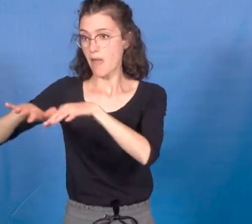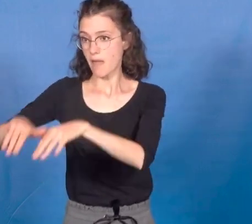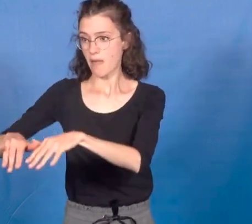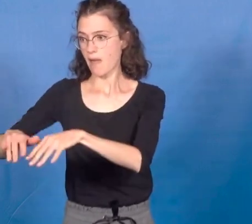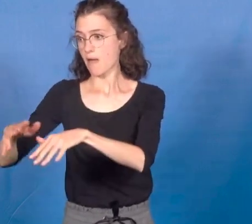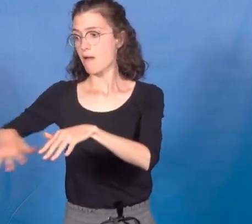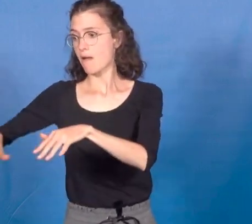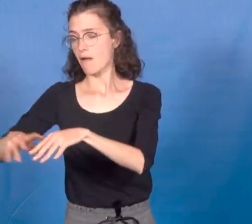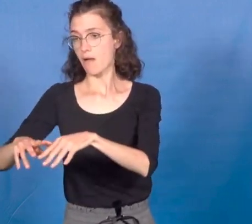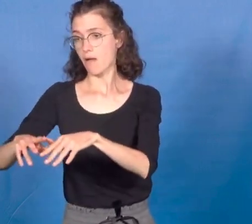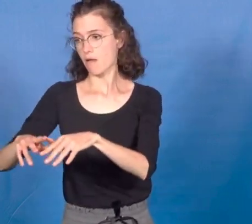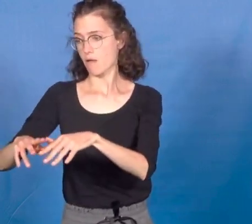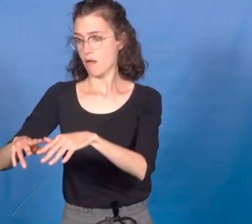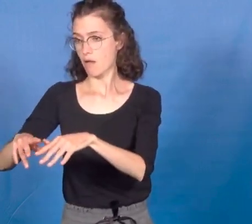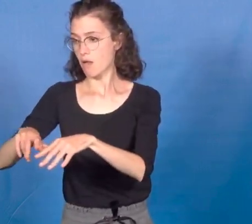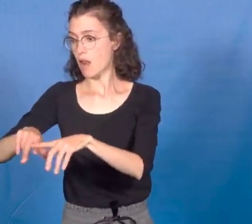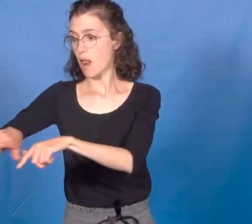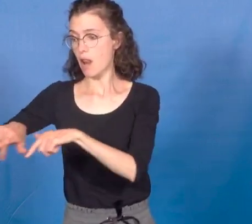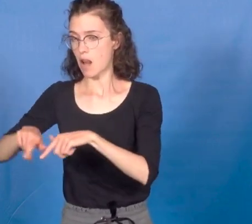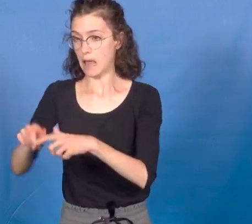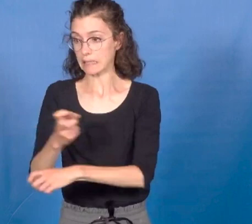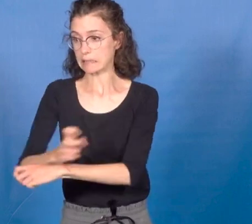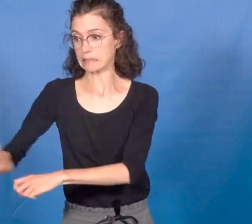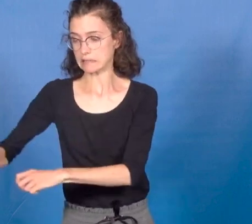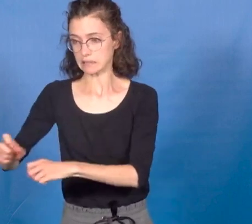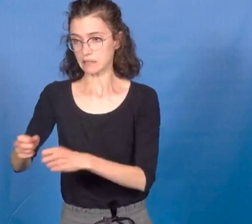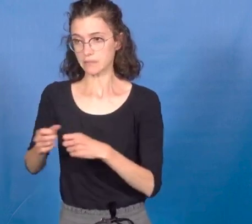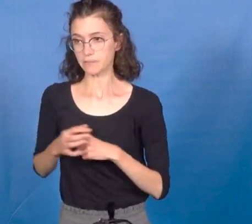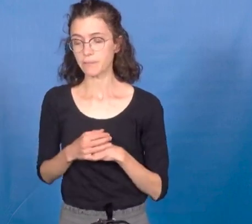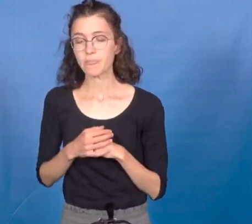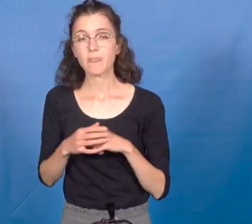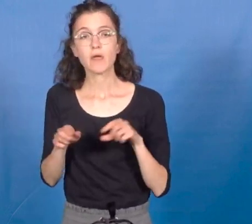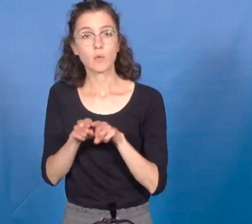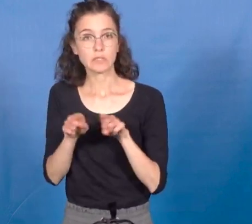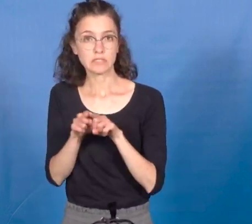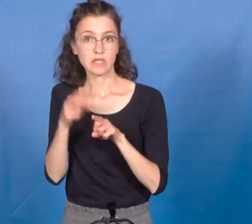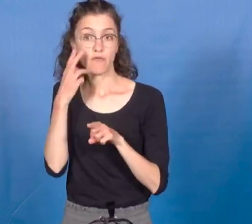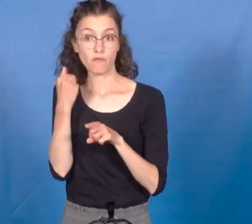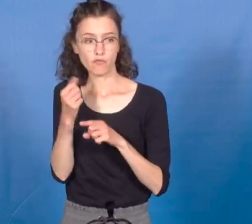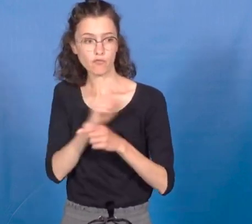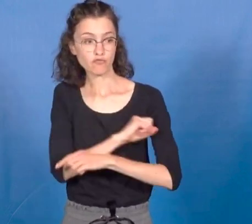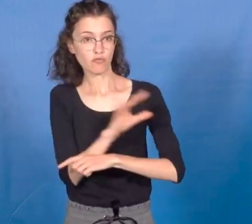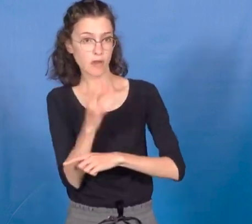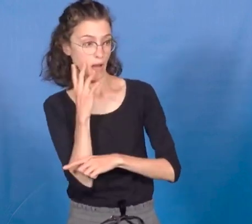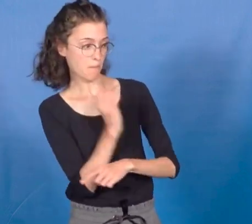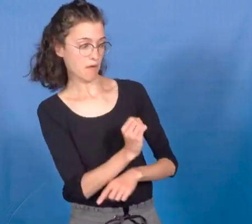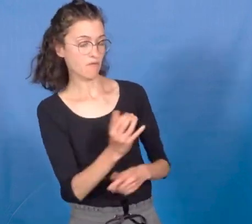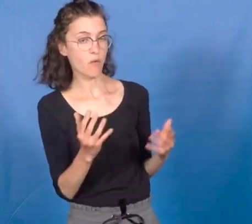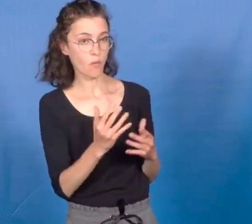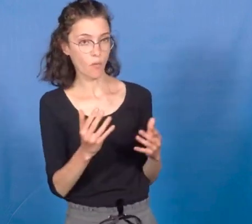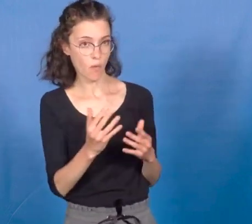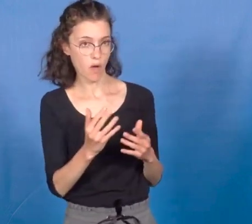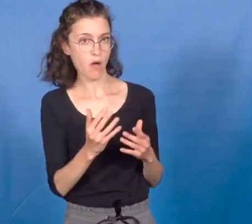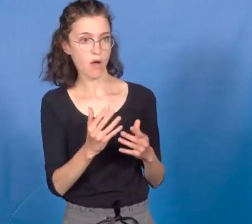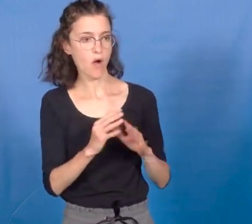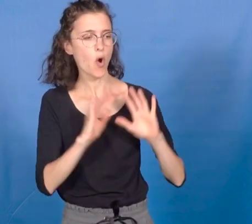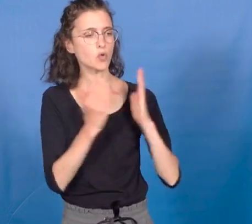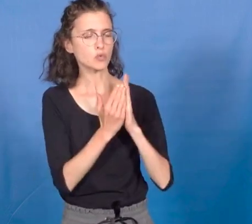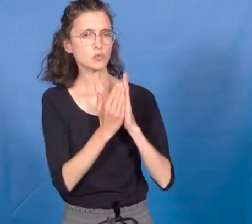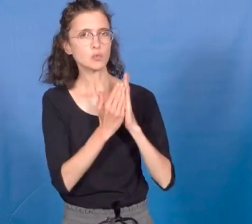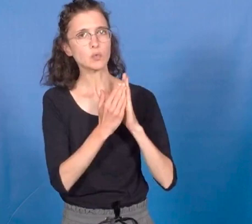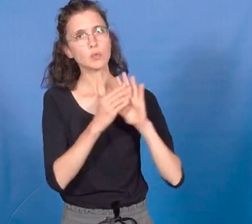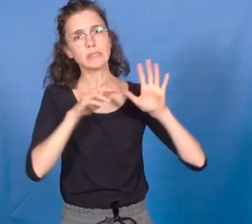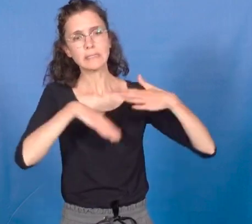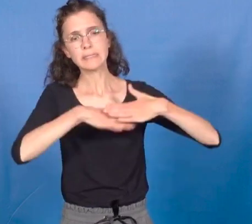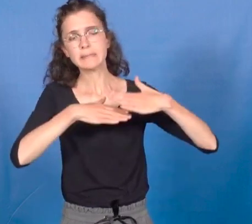revue Nature du 31 mai dernier, on apprenait que les sept des huit limites assurant la stabilité et la bonne